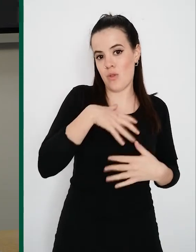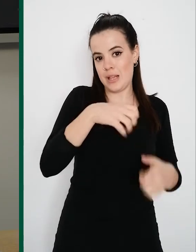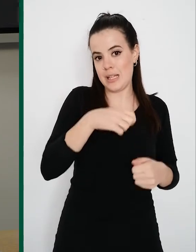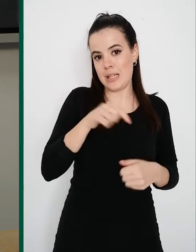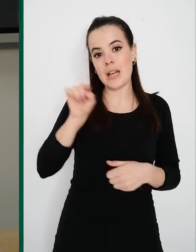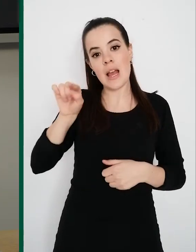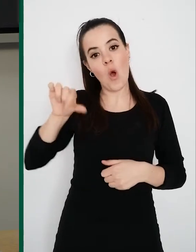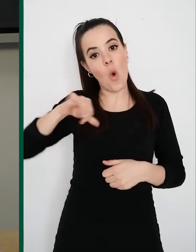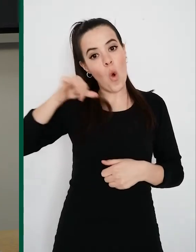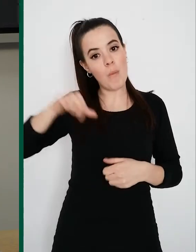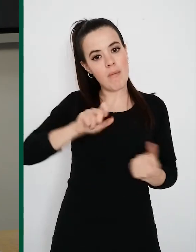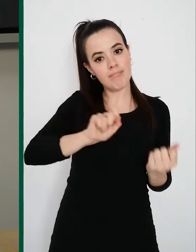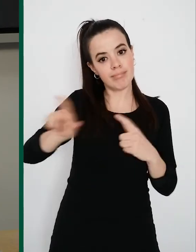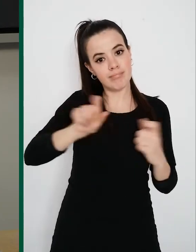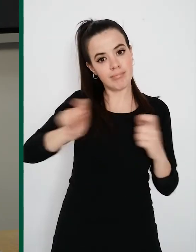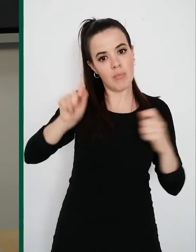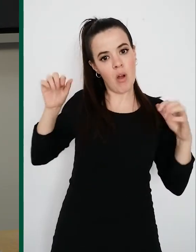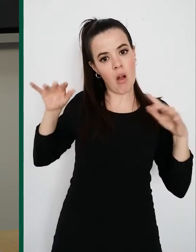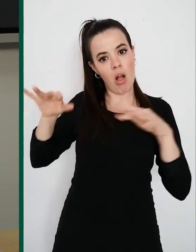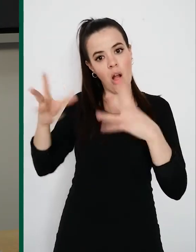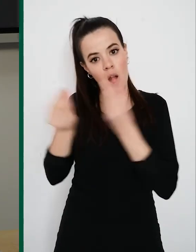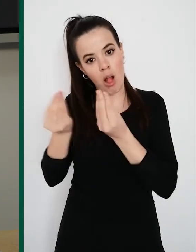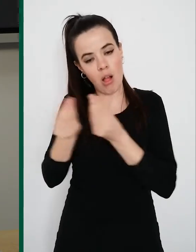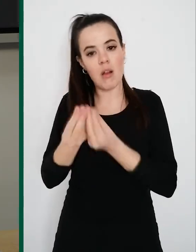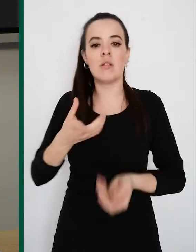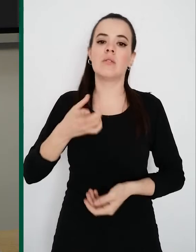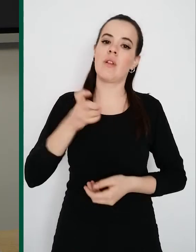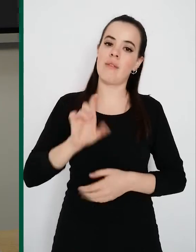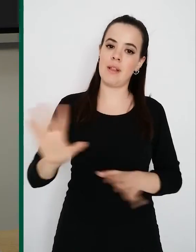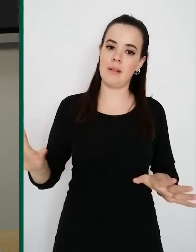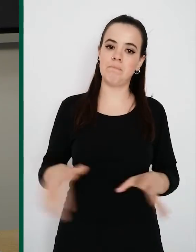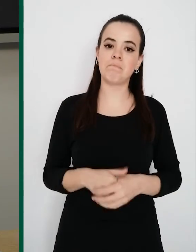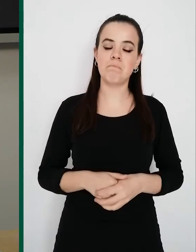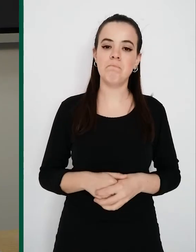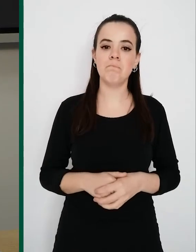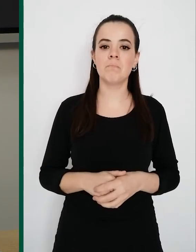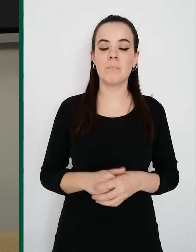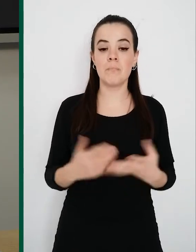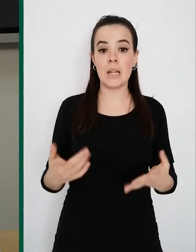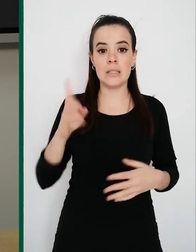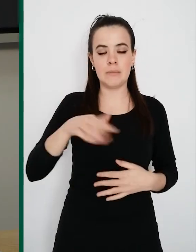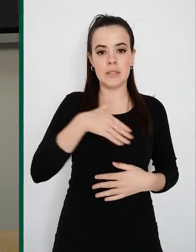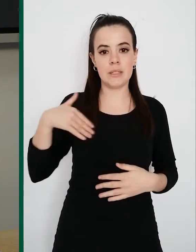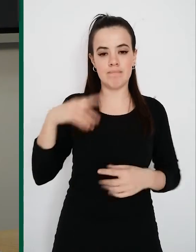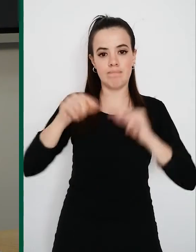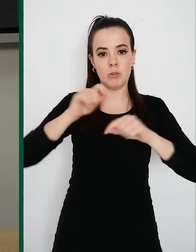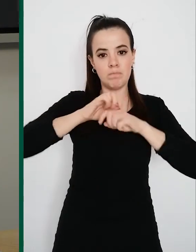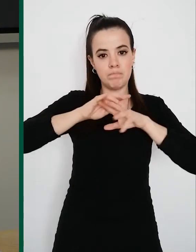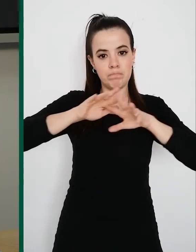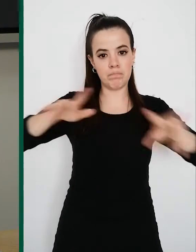pacientes con sintomatologías más graves. En paralelo, teníamos que atajar la propagación de la enfermedad que podía llegar a producirse en